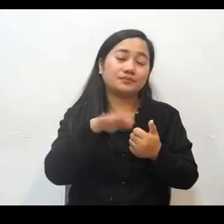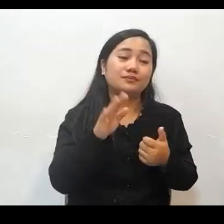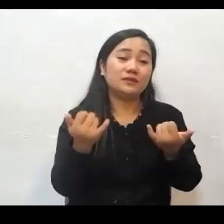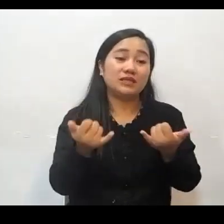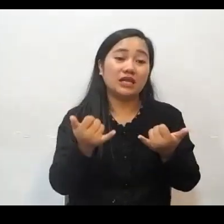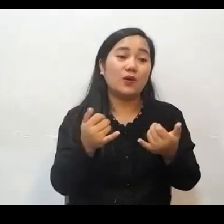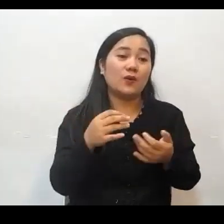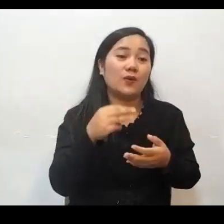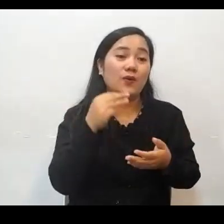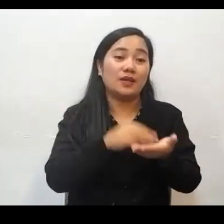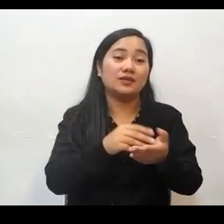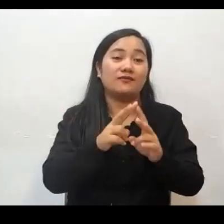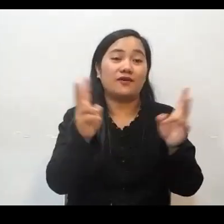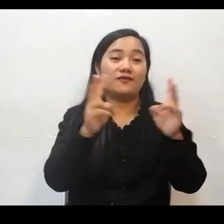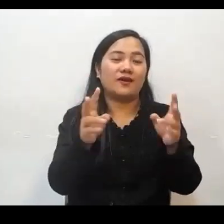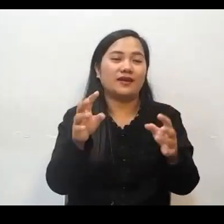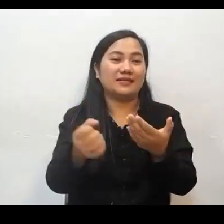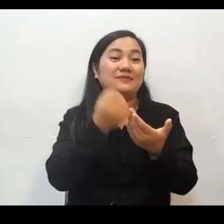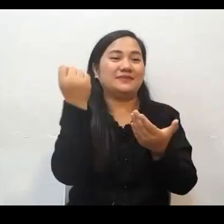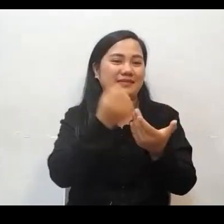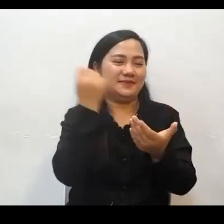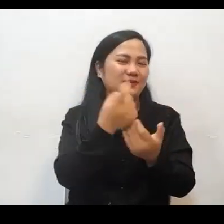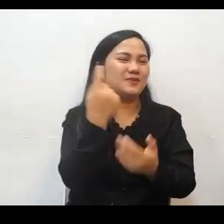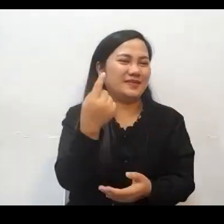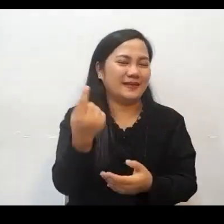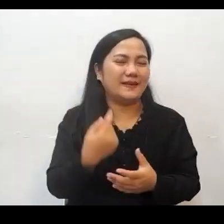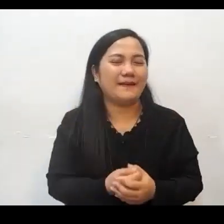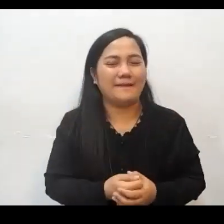Sa katunayan po, yung mensahe sa araw na ito ay napakasimple lamang.